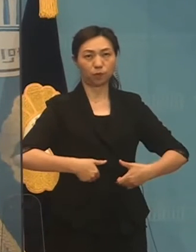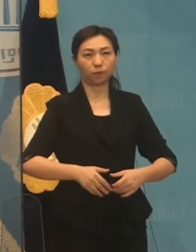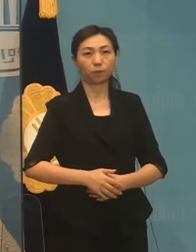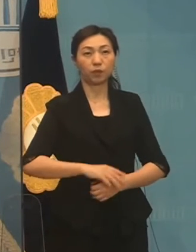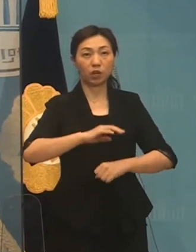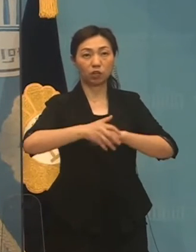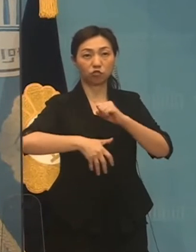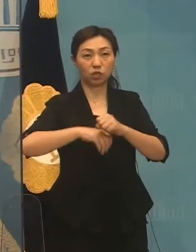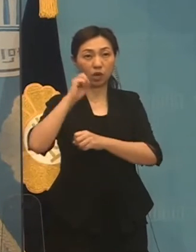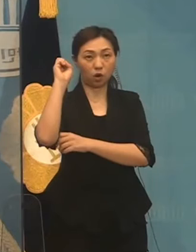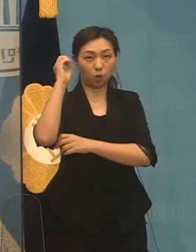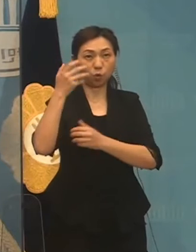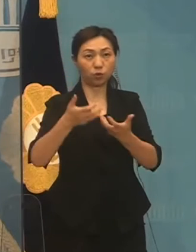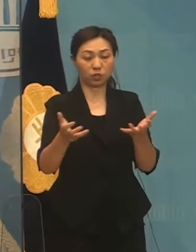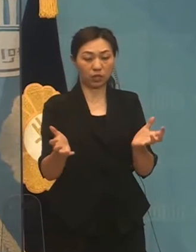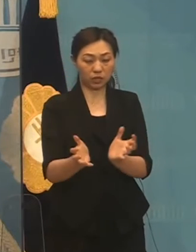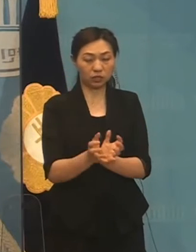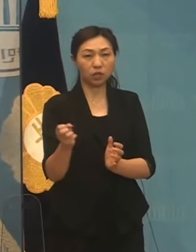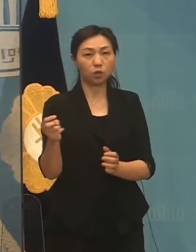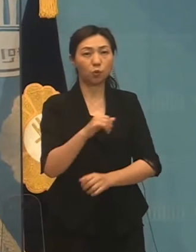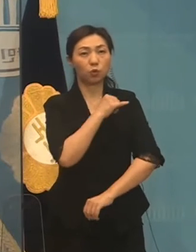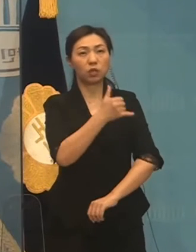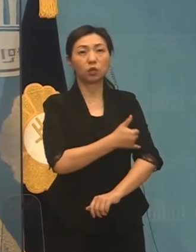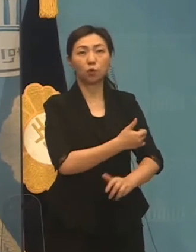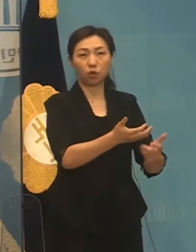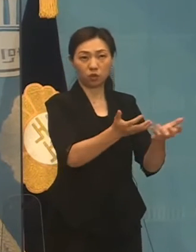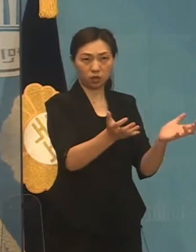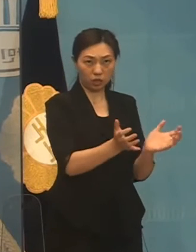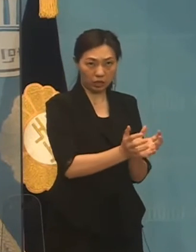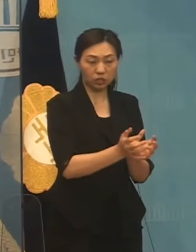국제언론단체와 인권단체는 물론이고